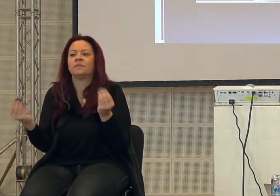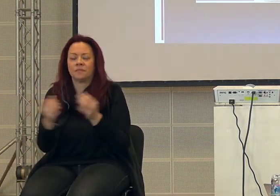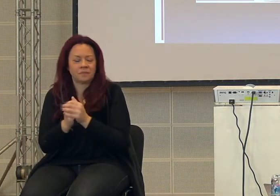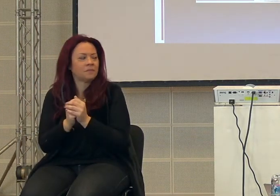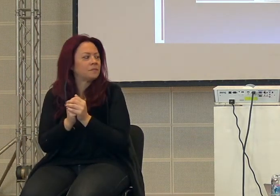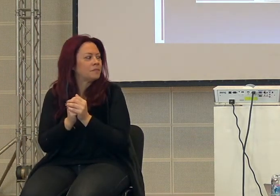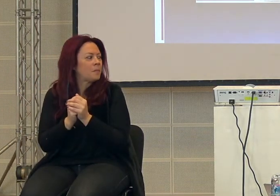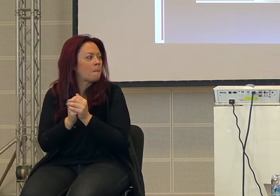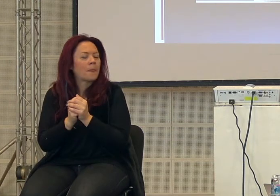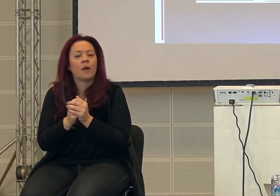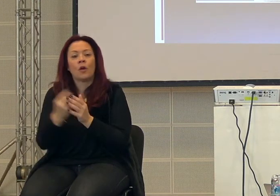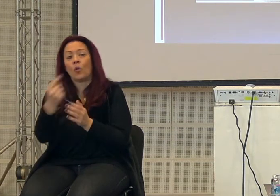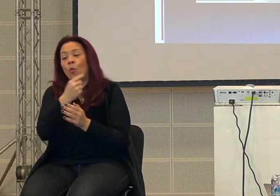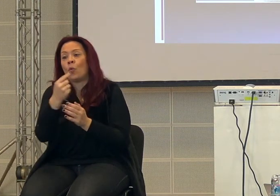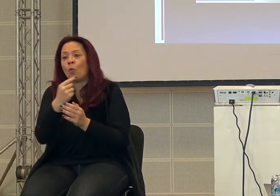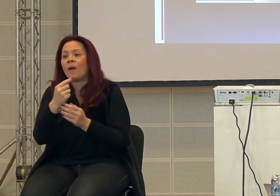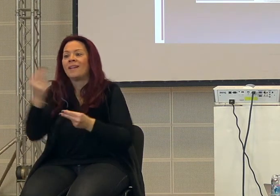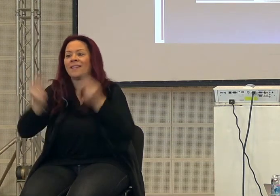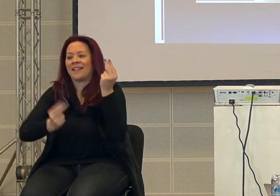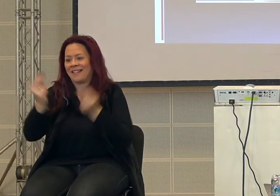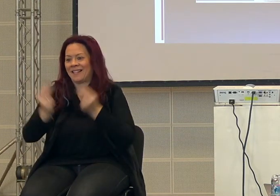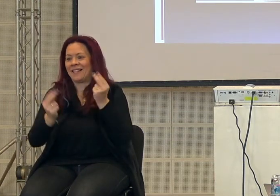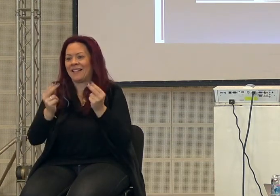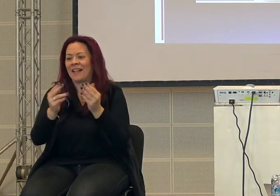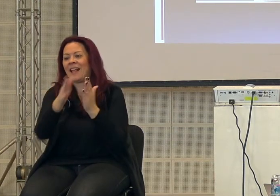Ecco, questa è la tavoletta